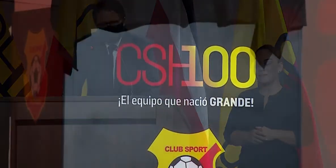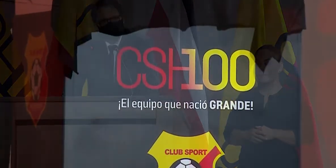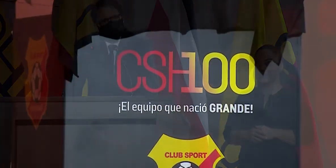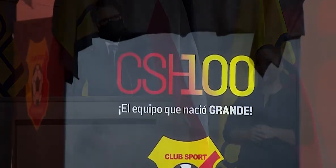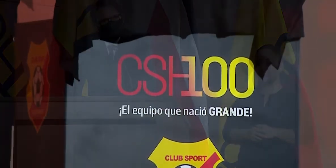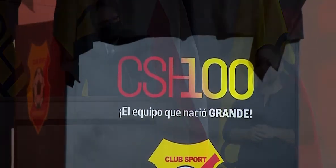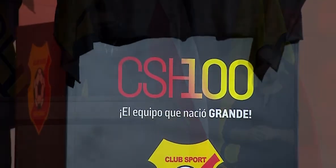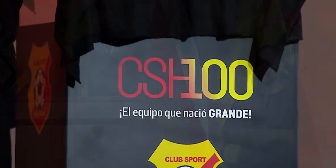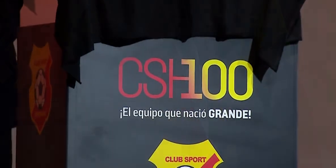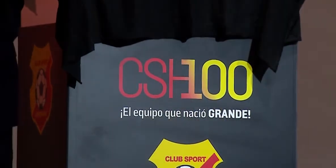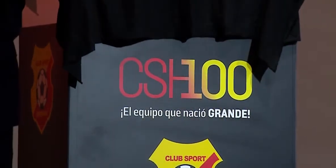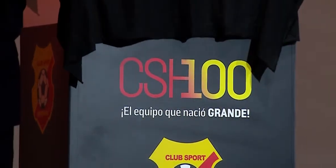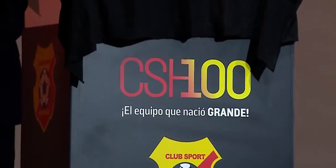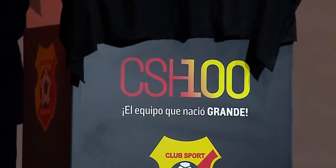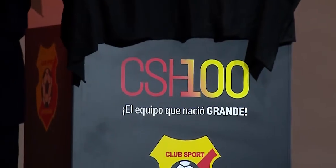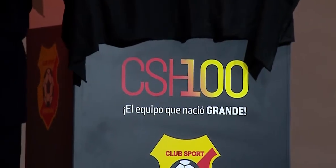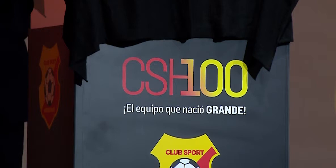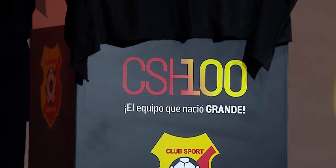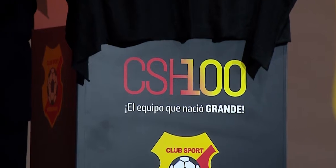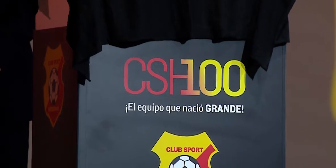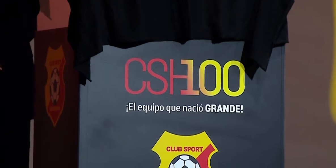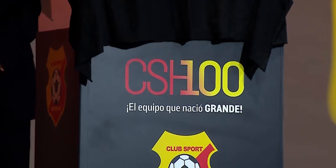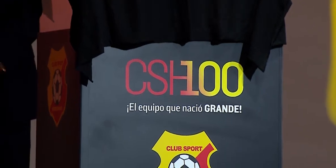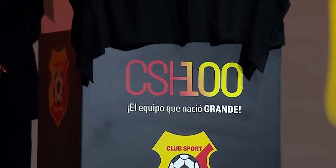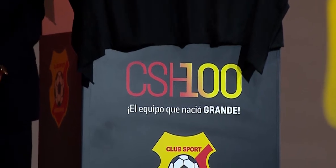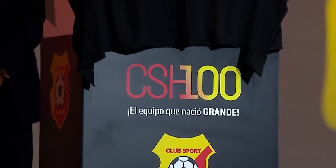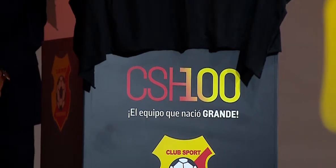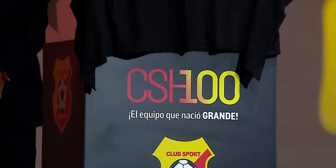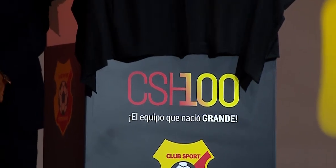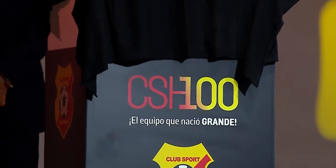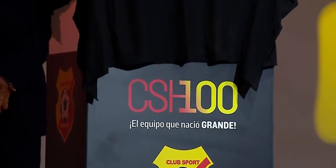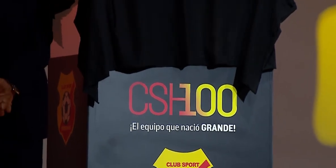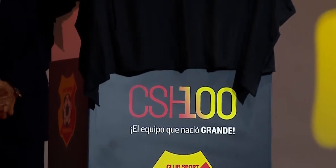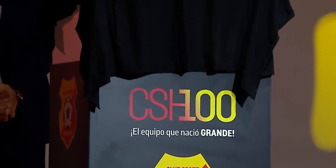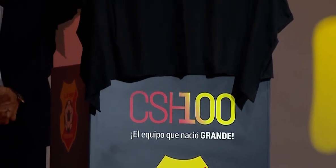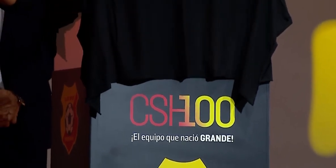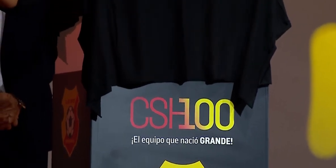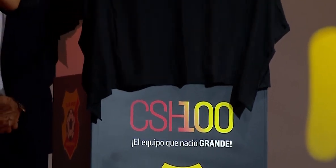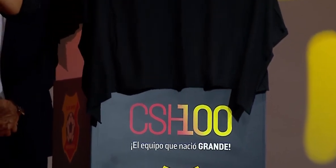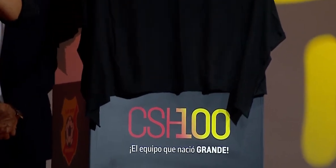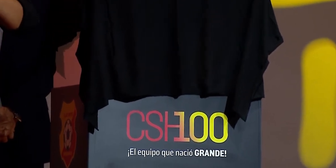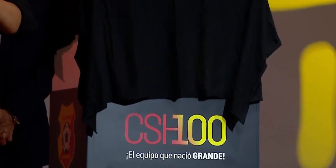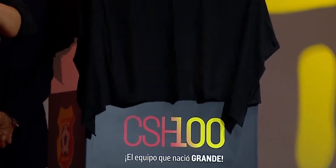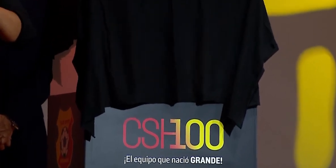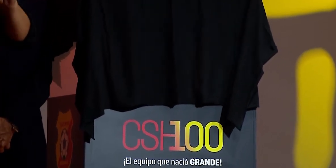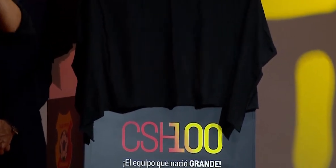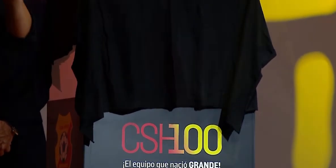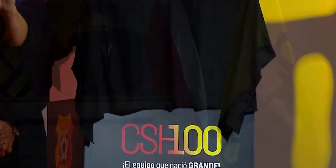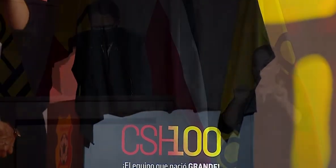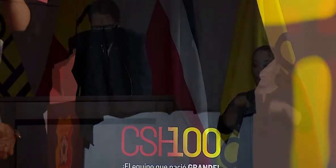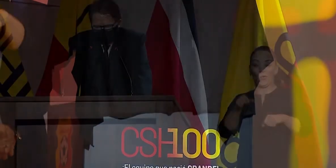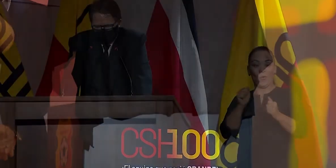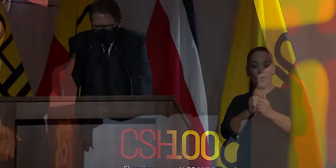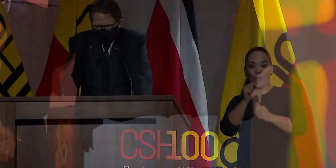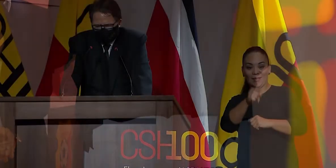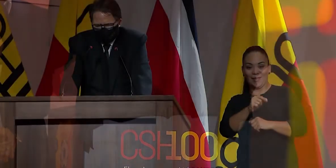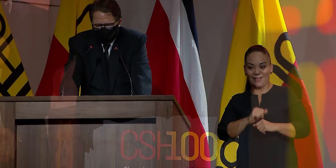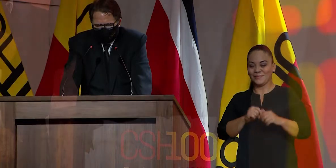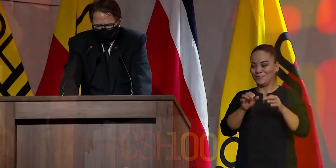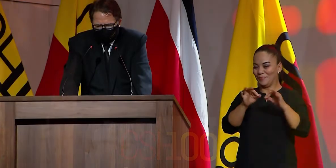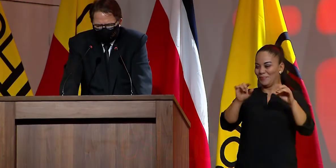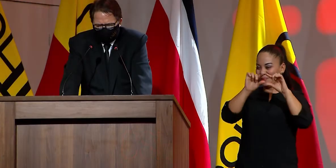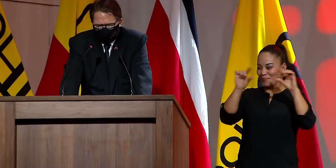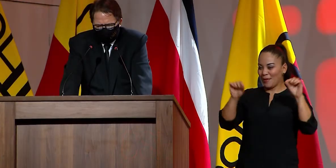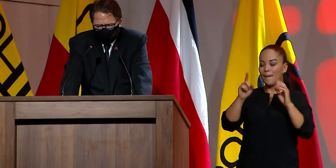El libro también incluye un apartado especial a su himno oficial, Ninguno pudo con él, que fue